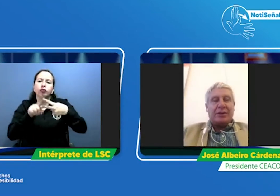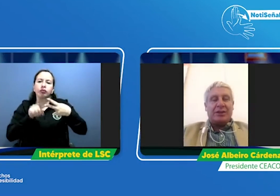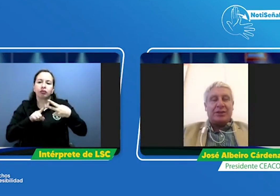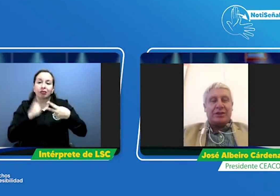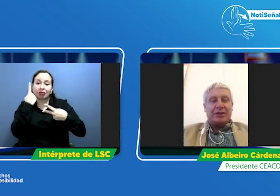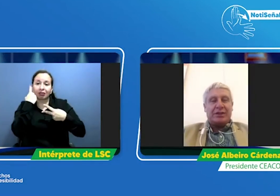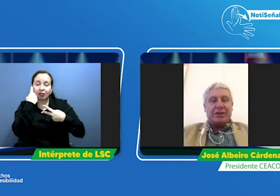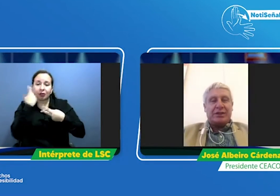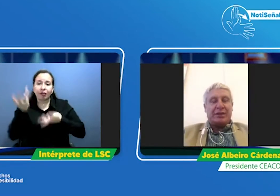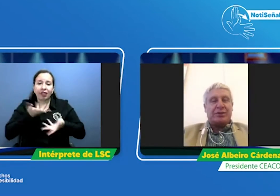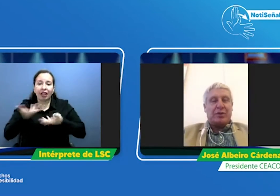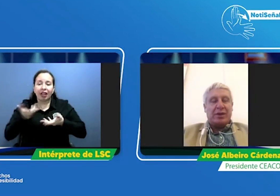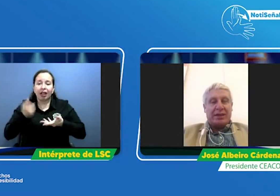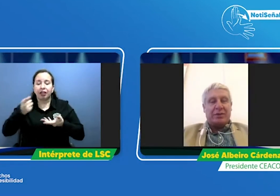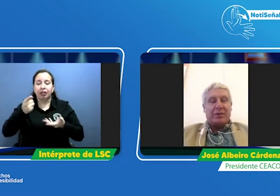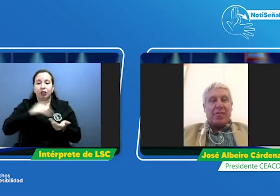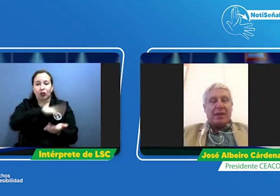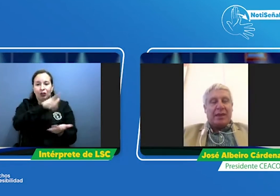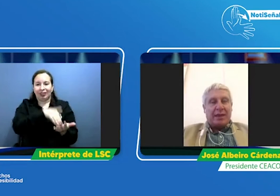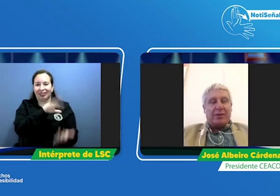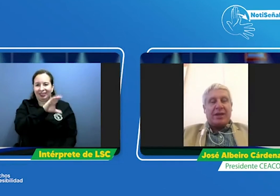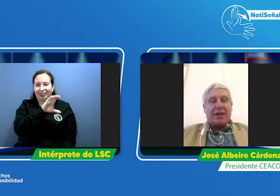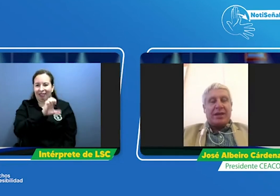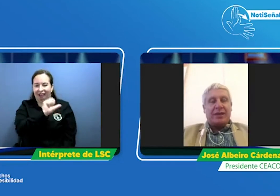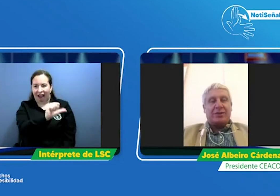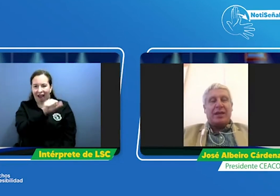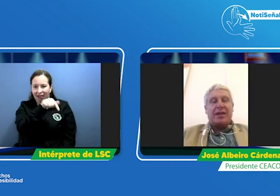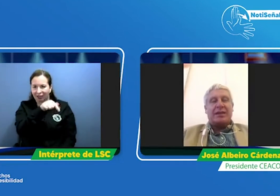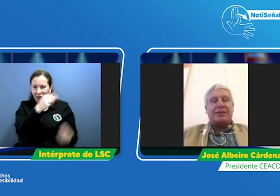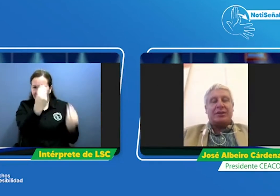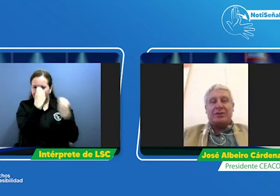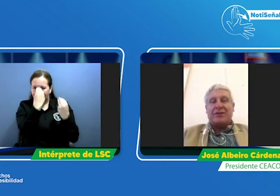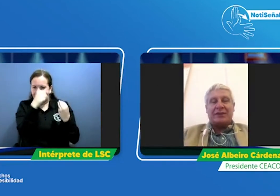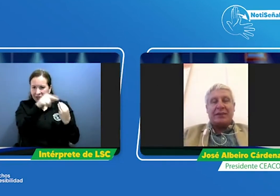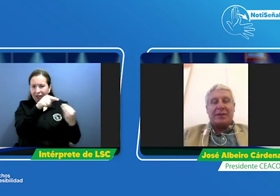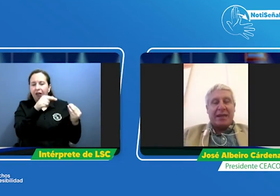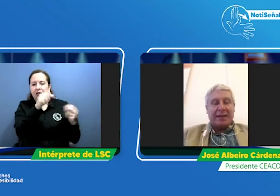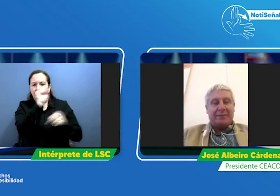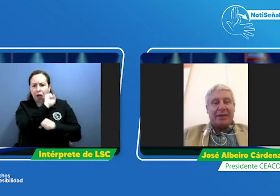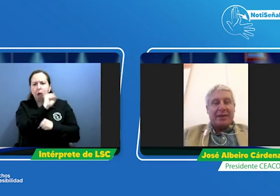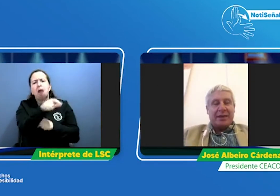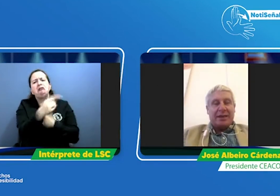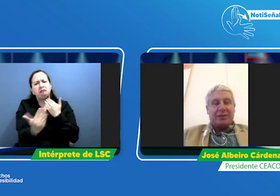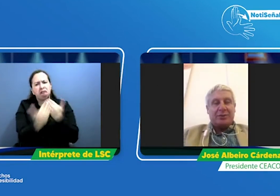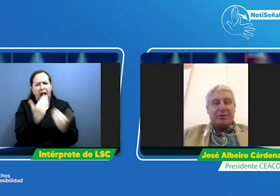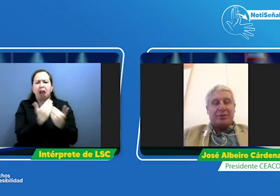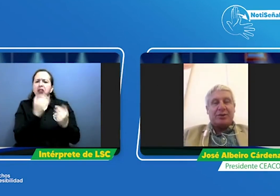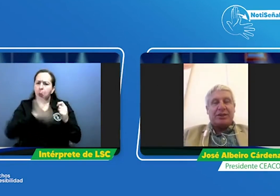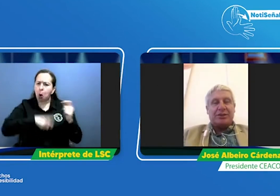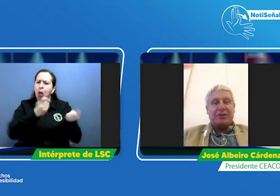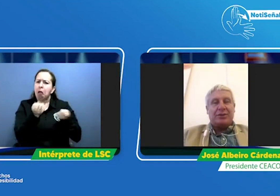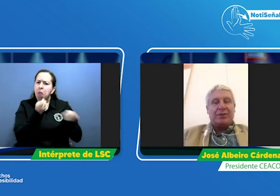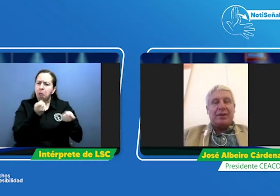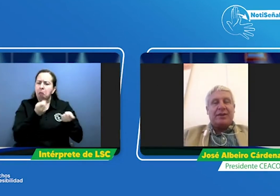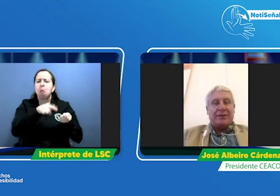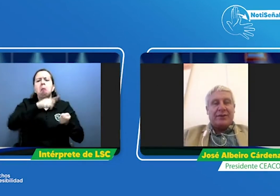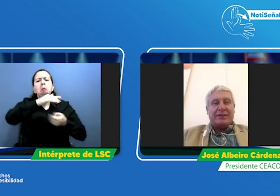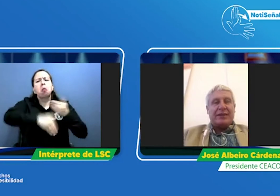los centros de enseñanza de automovilismo creo que es una situación fácil de manejar es un proceso fácil de